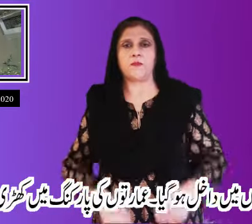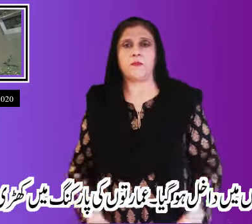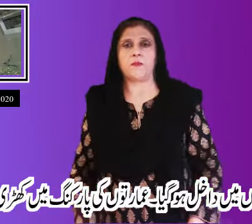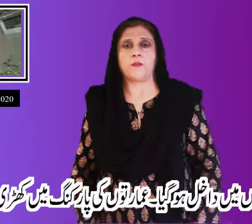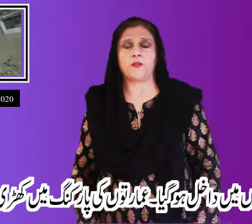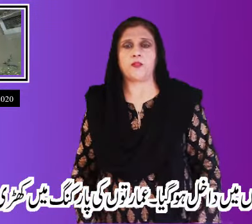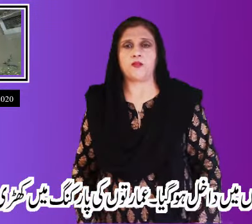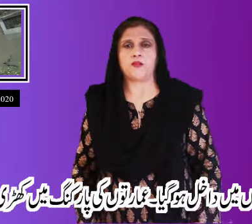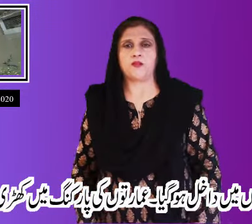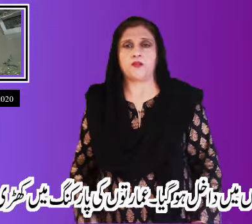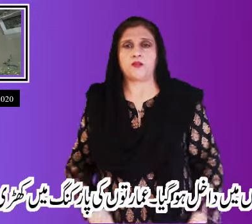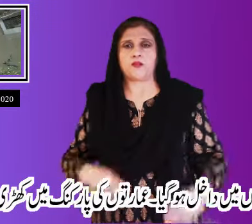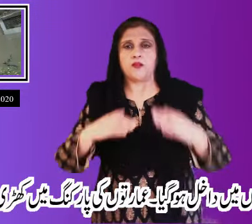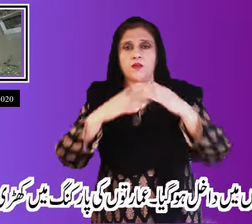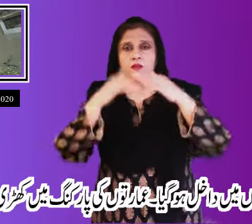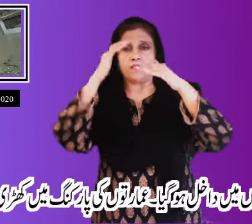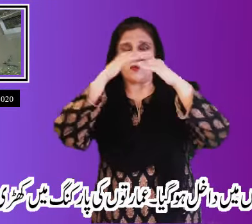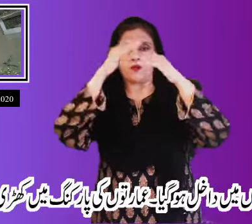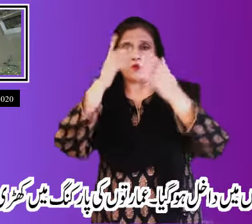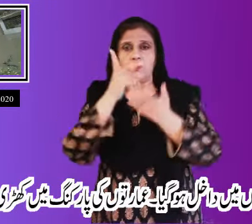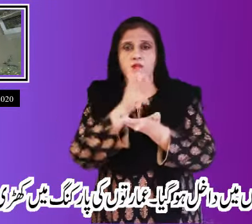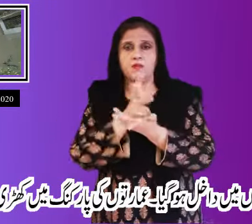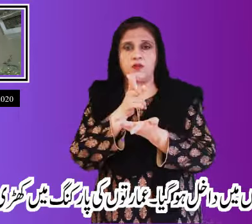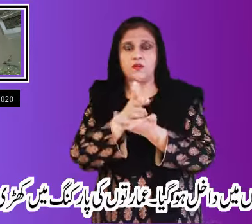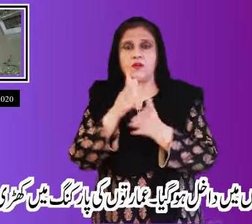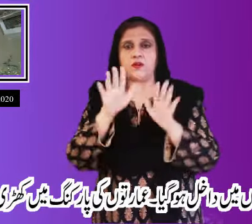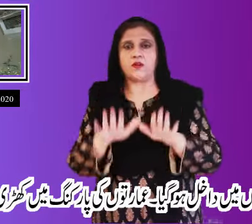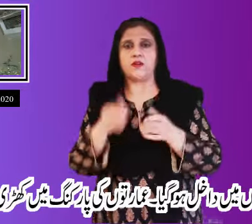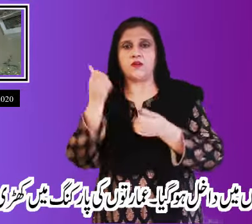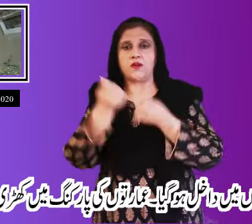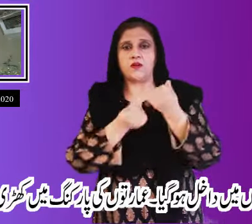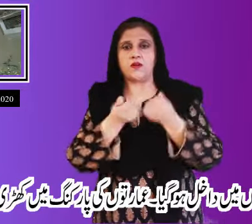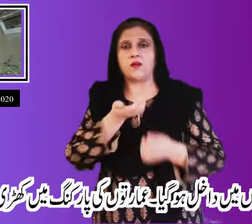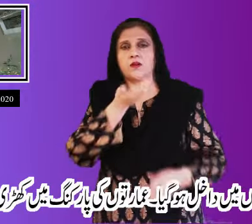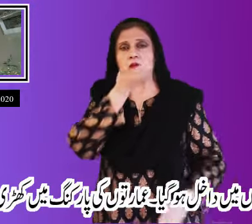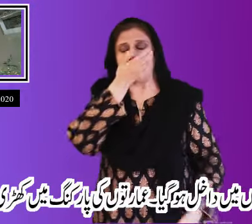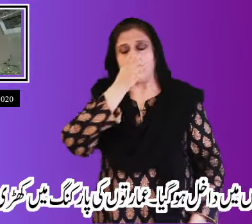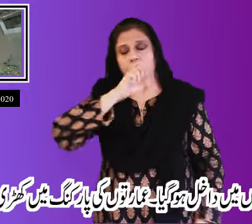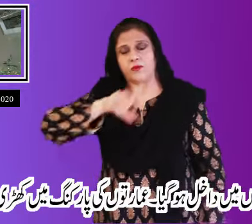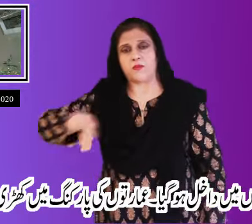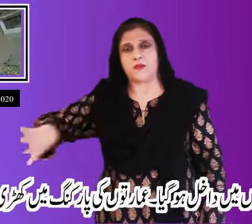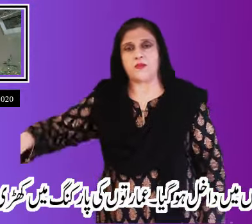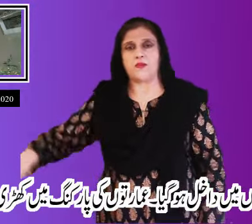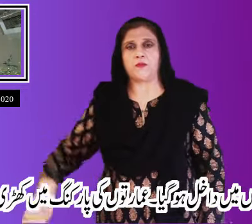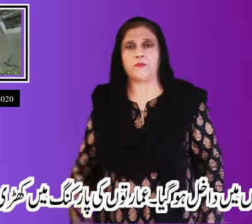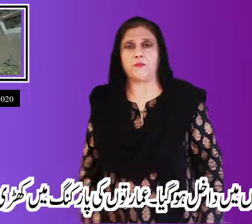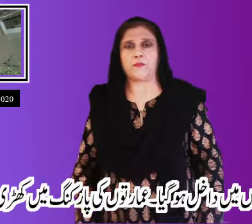عمارتوں کی پارکنگ میں کھڑی گاڑیاں بہ گئیں